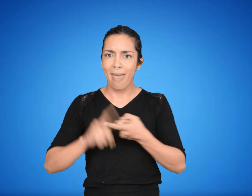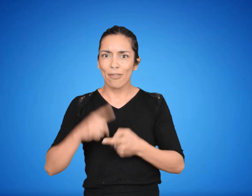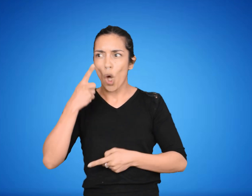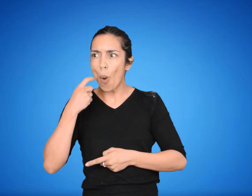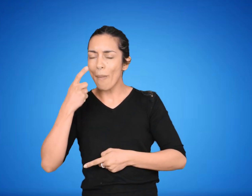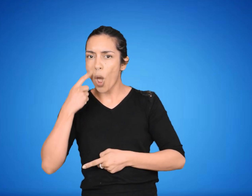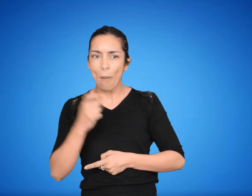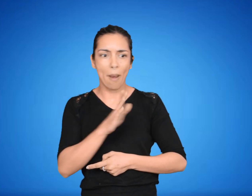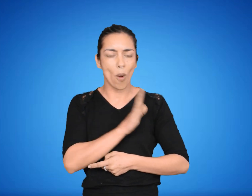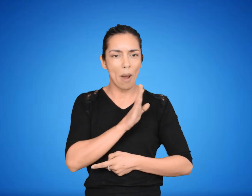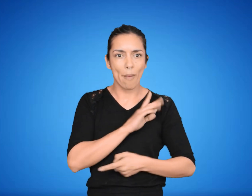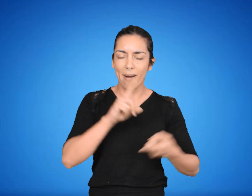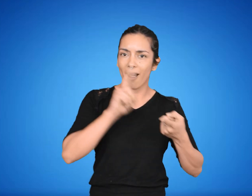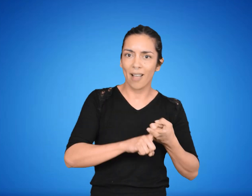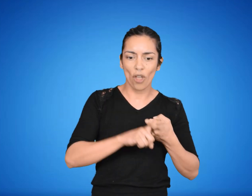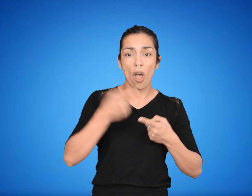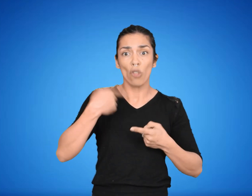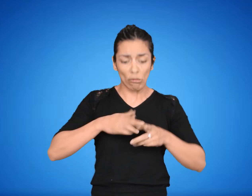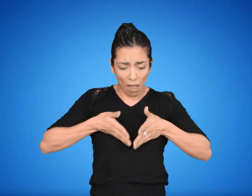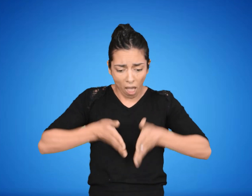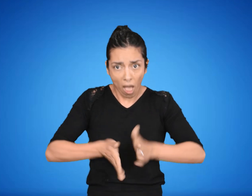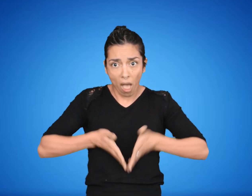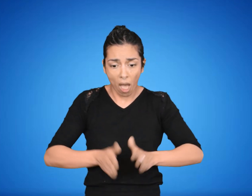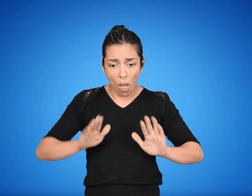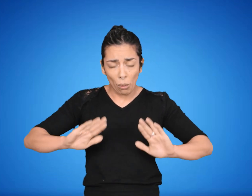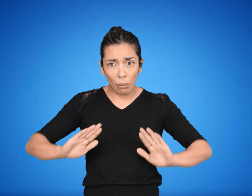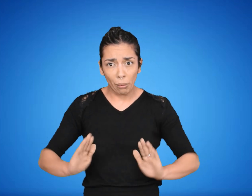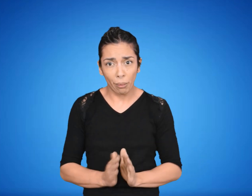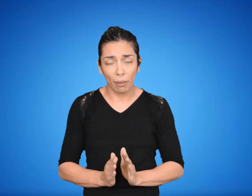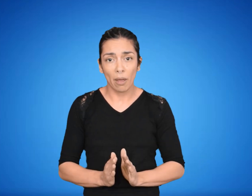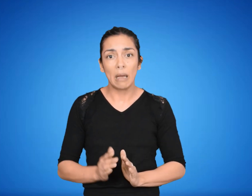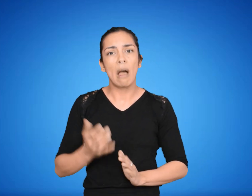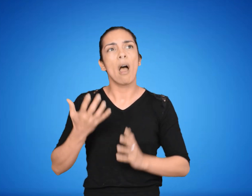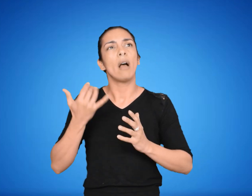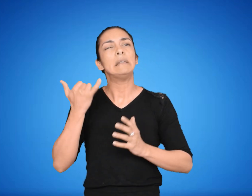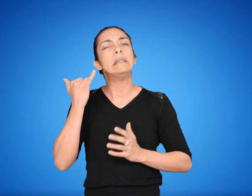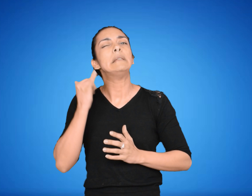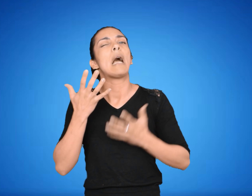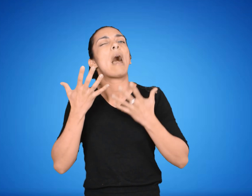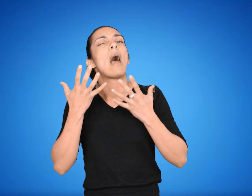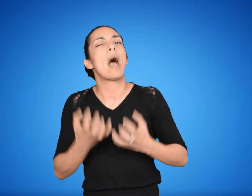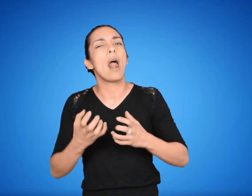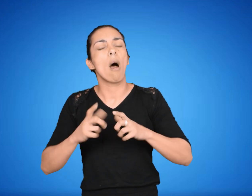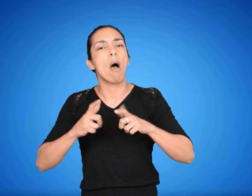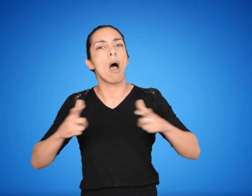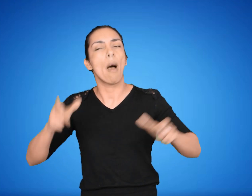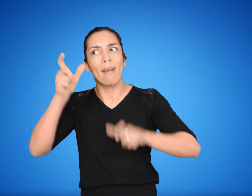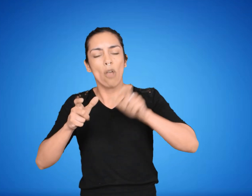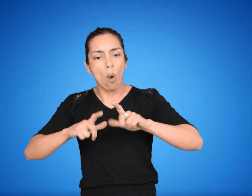años es la razón por la cual la tasa de natalidad ha disminuido. Si queremos que la población crezca,